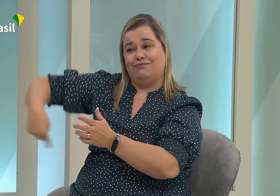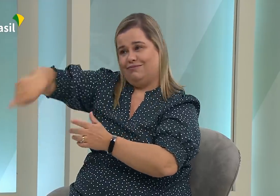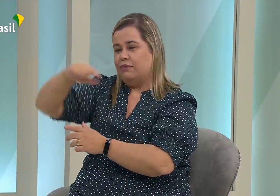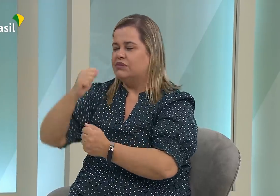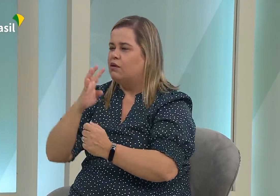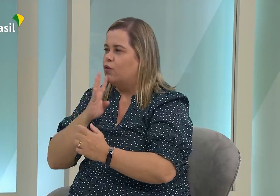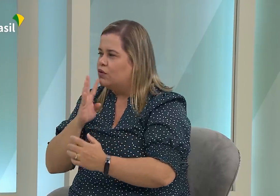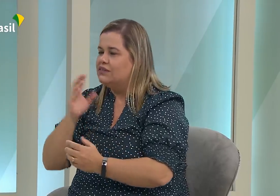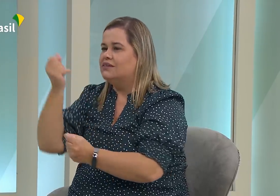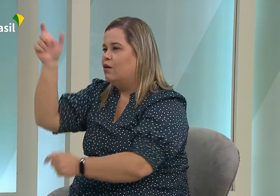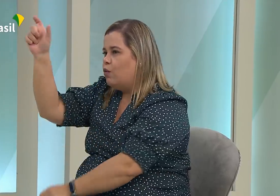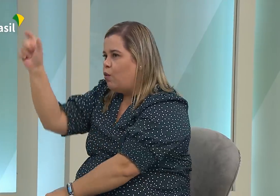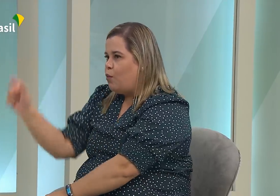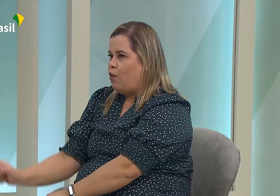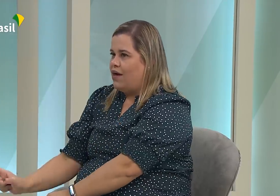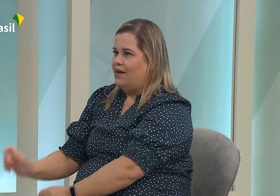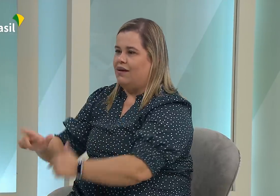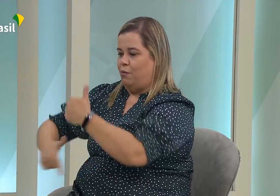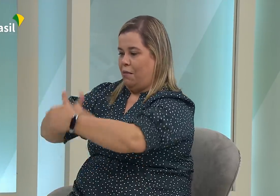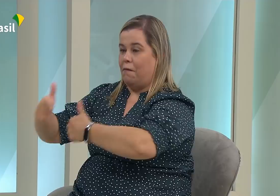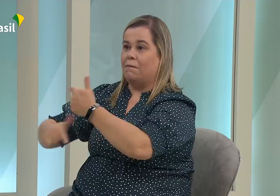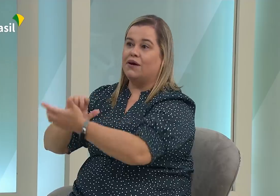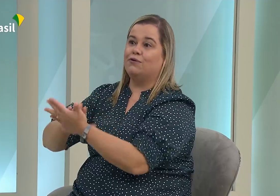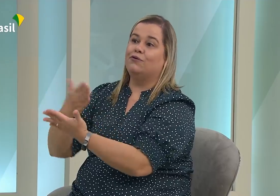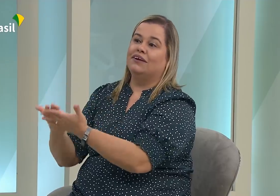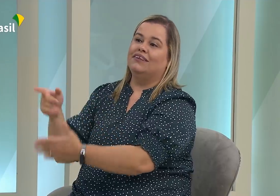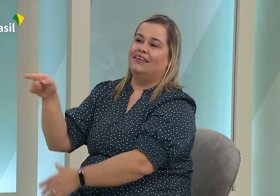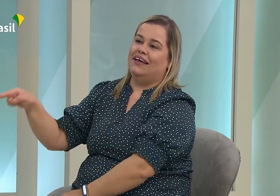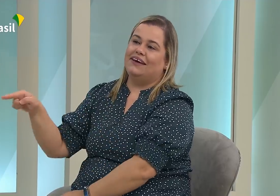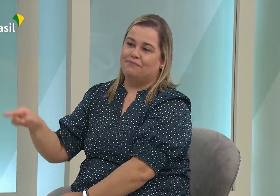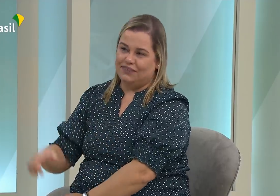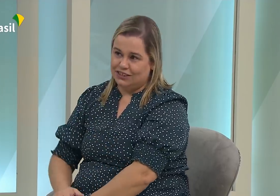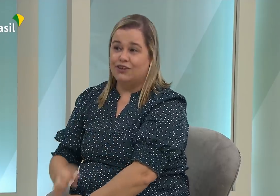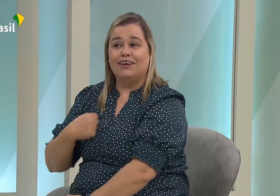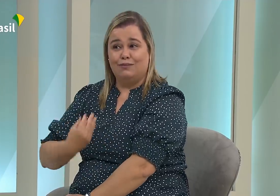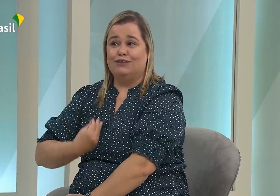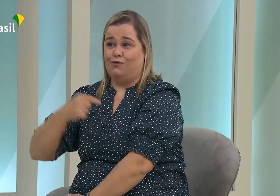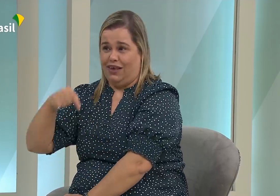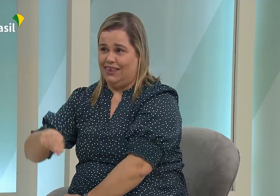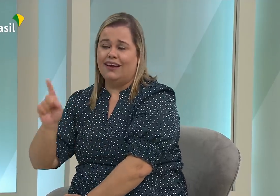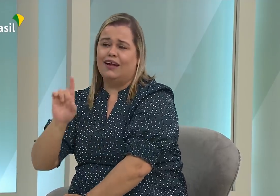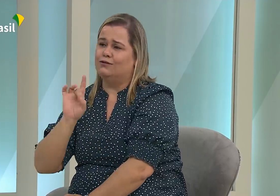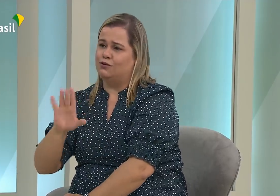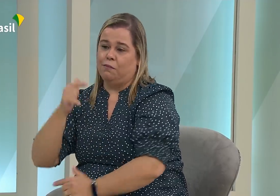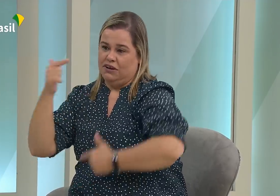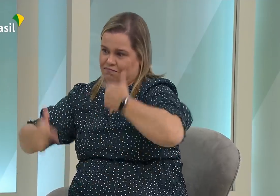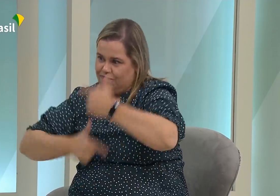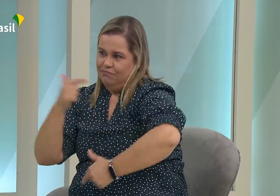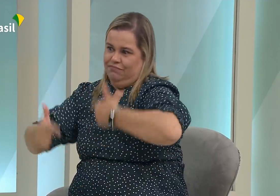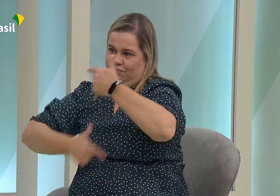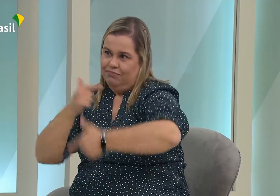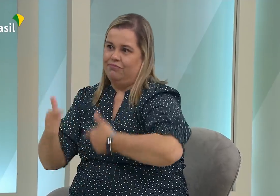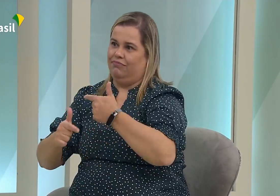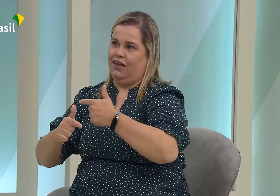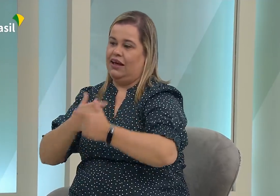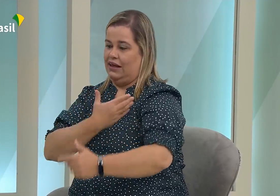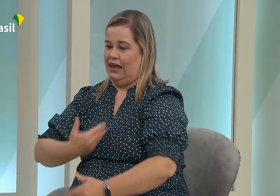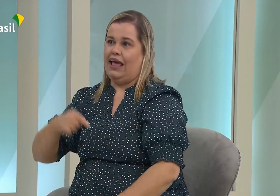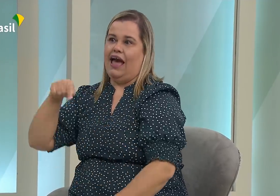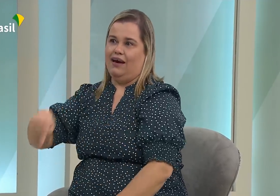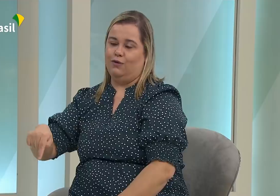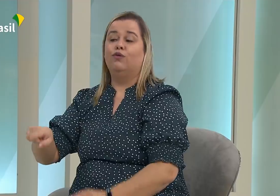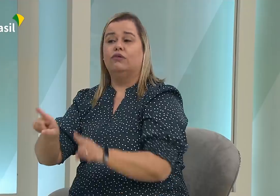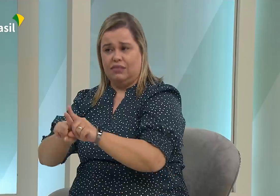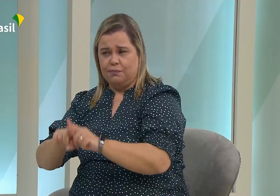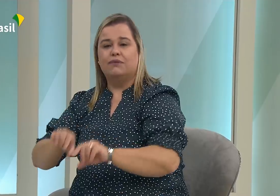toda essa conscientização. Então, as pessoas estão conhecendo também como é o papel do intérprete. E isso é muito importante. E eu